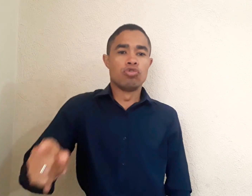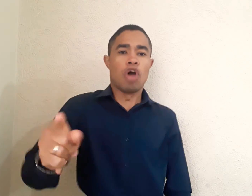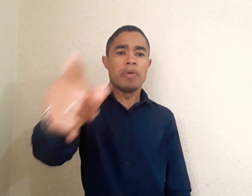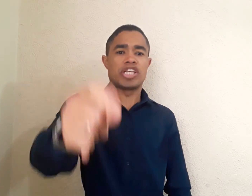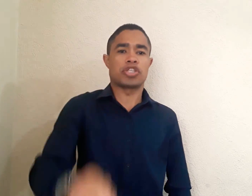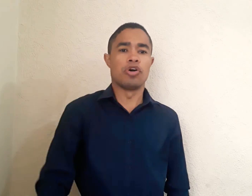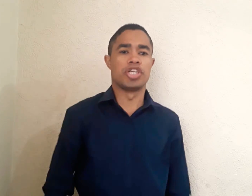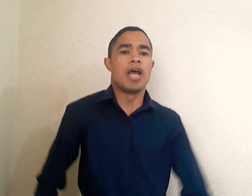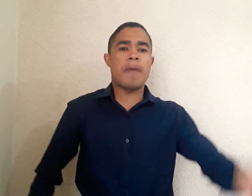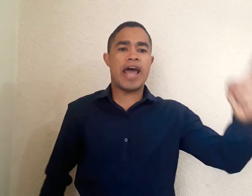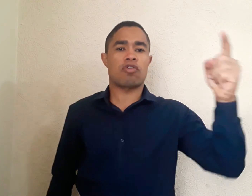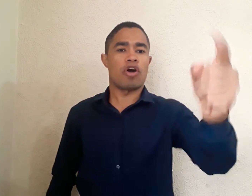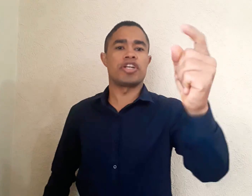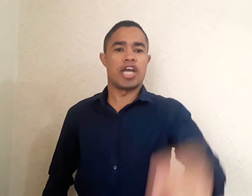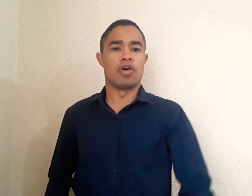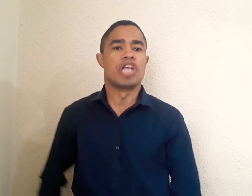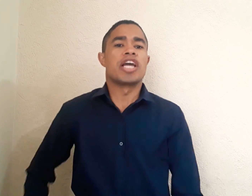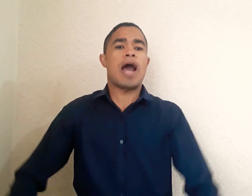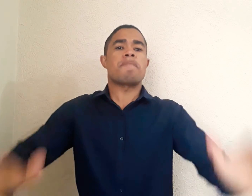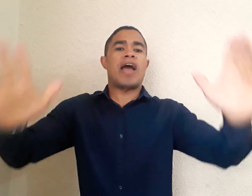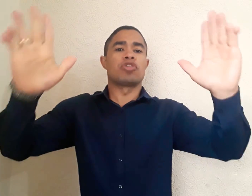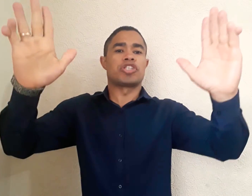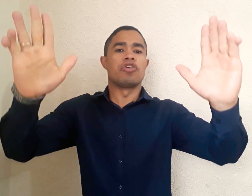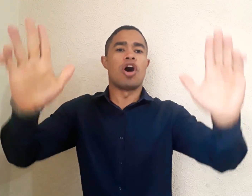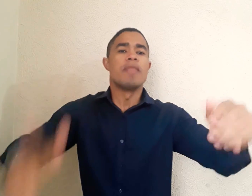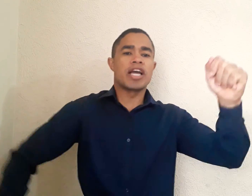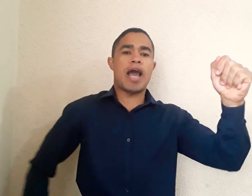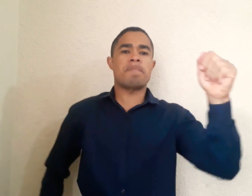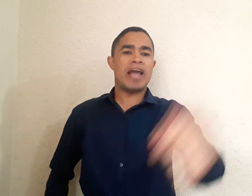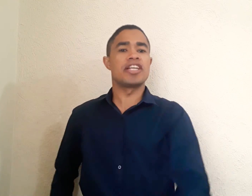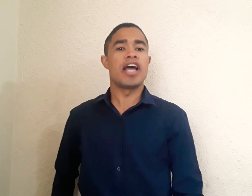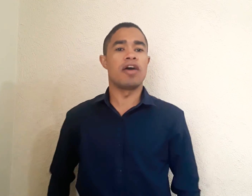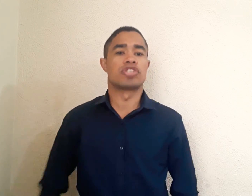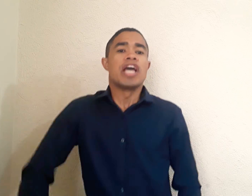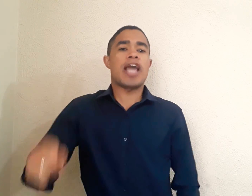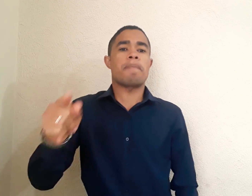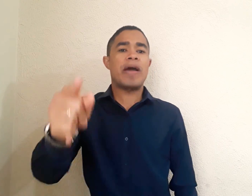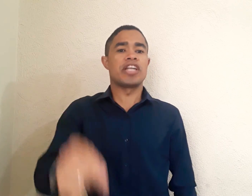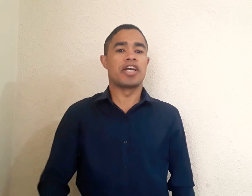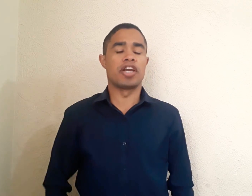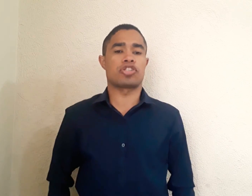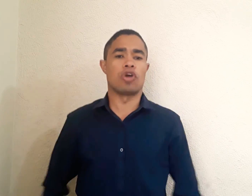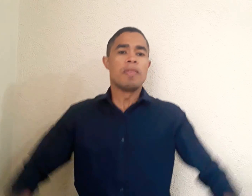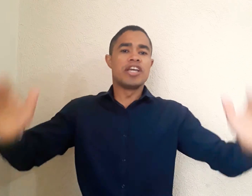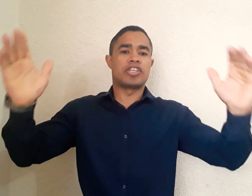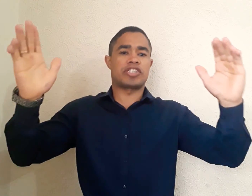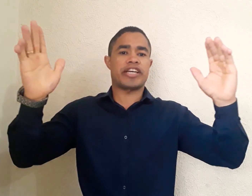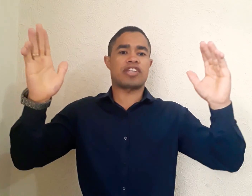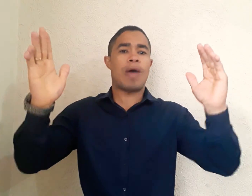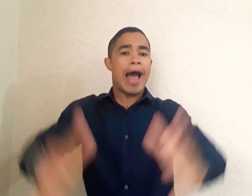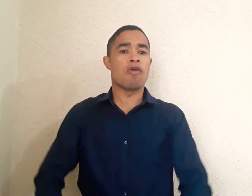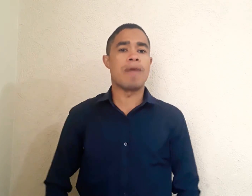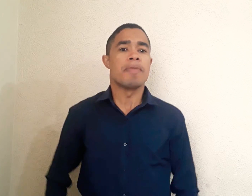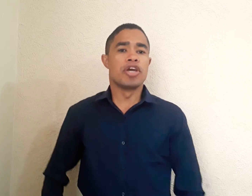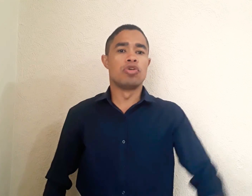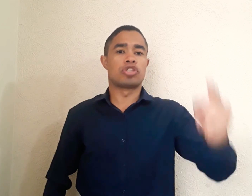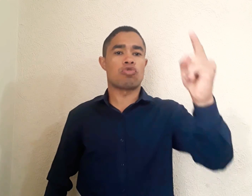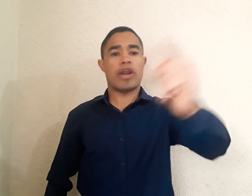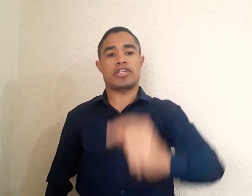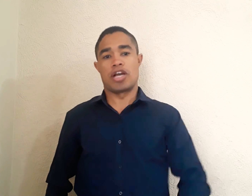nome de Jesus Para a glória de Deus Que a paz do Senhor Que a paz de Deus Que a paz de Cristo Esteja na tua alma e no teu coração,